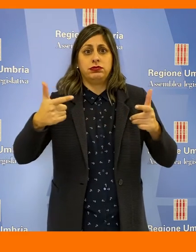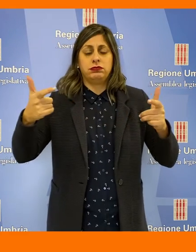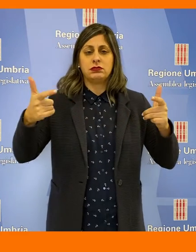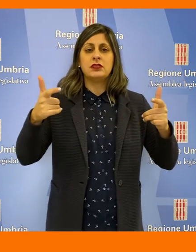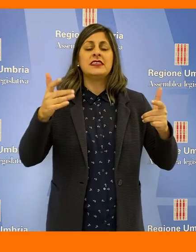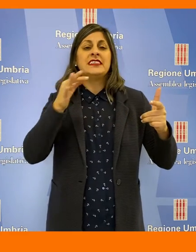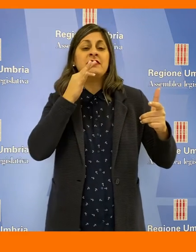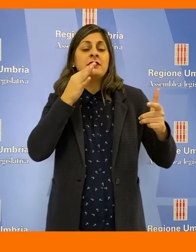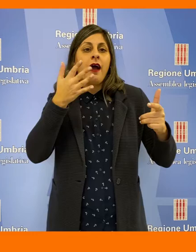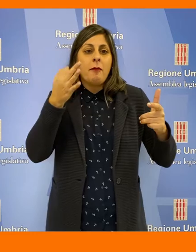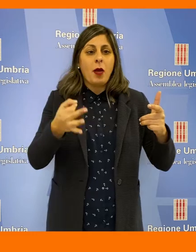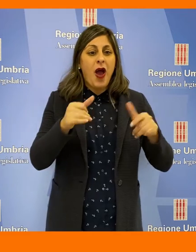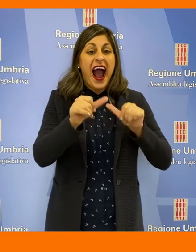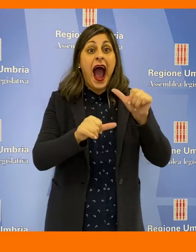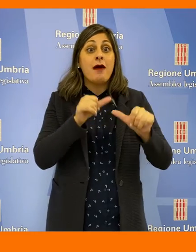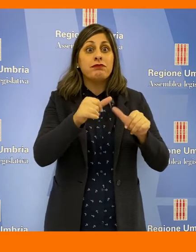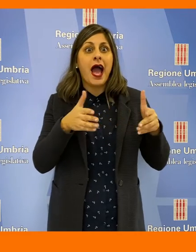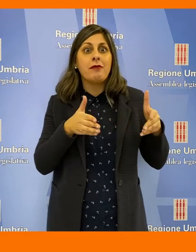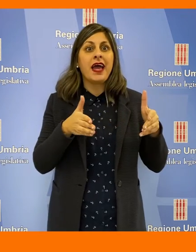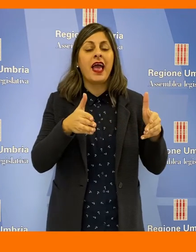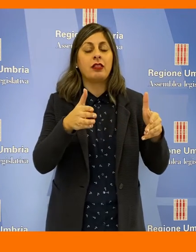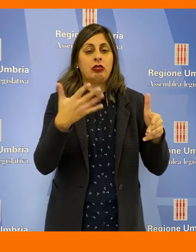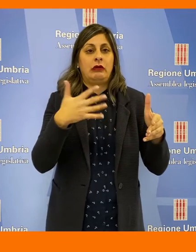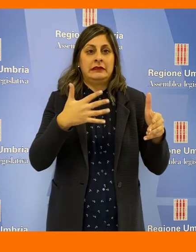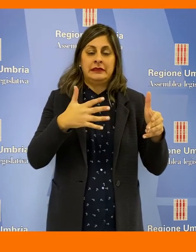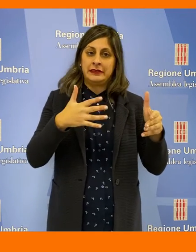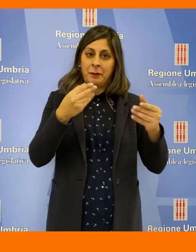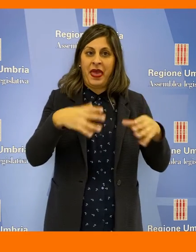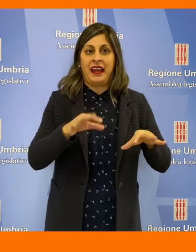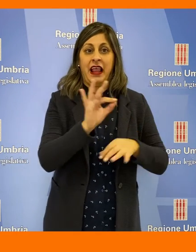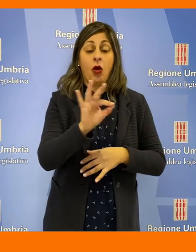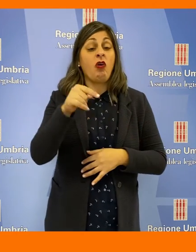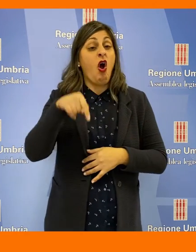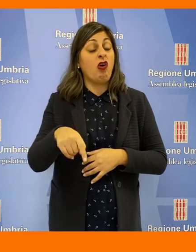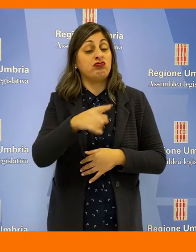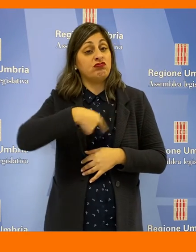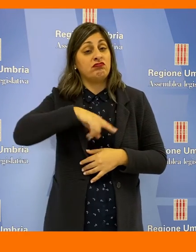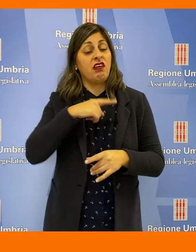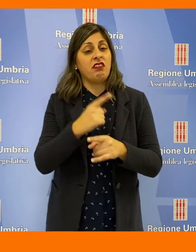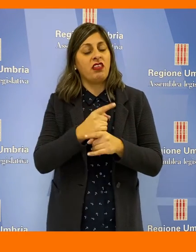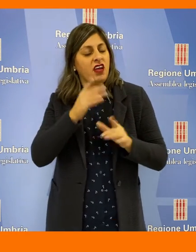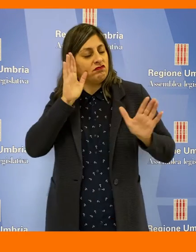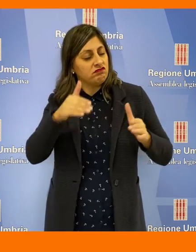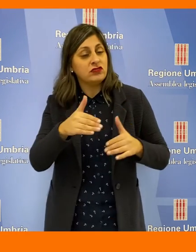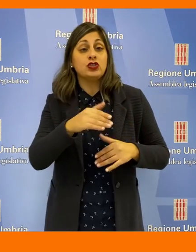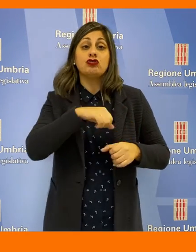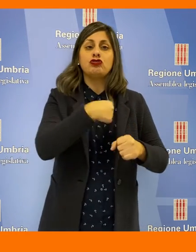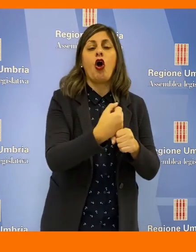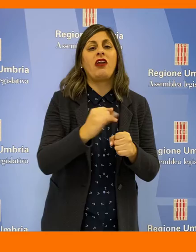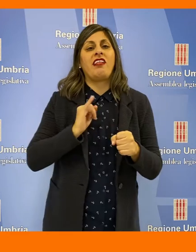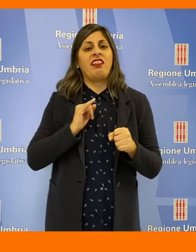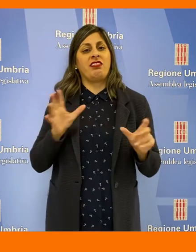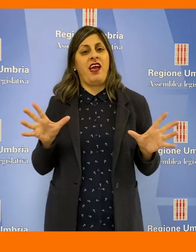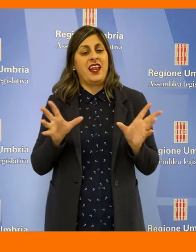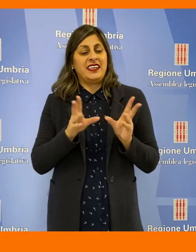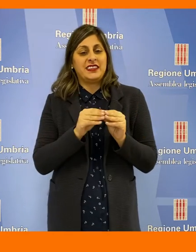cogliendo alcuni driver del cambiamento. Oggi, detto Fioroni, siamo chiamati a mettere insieme storia e identità attraverso un